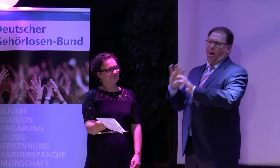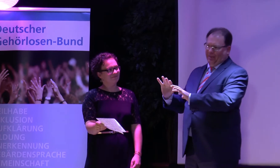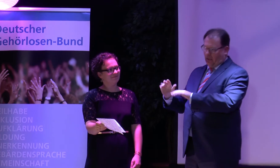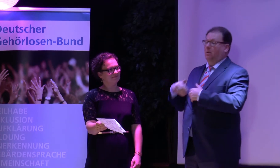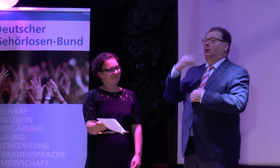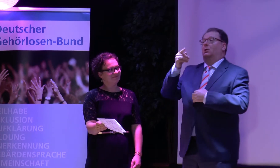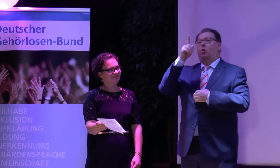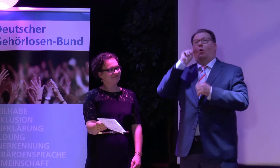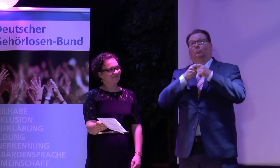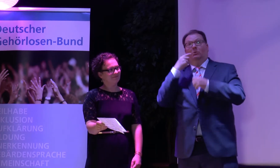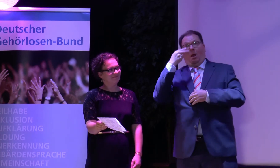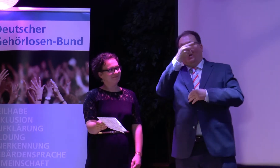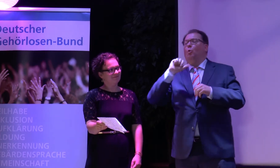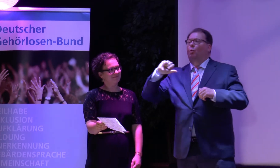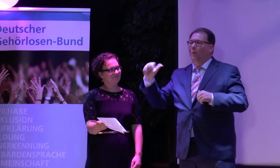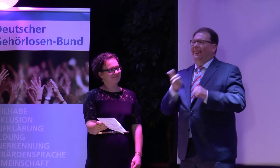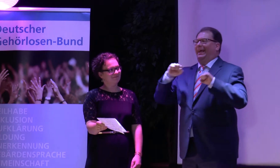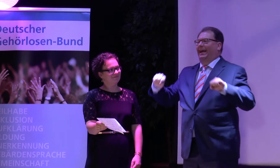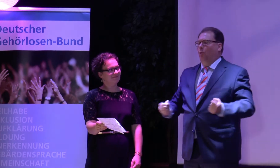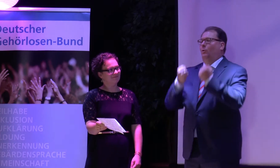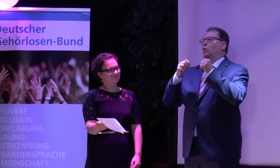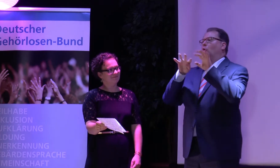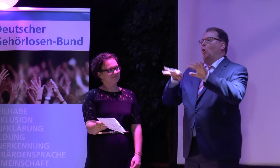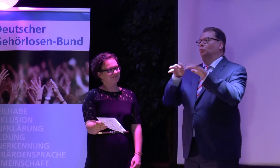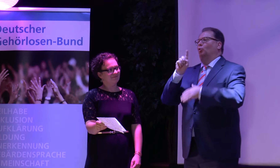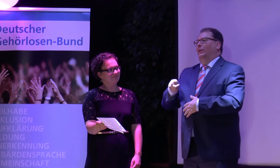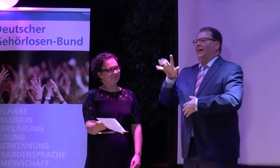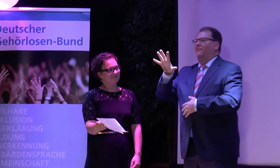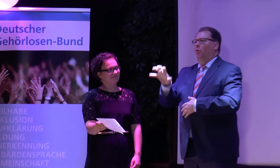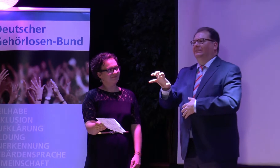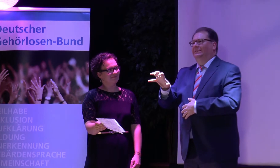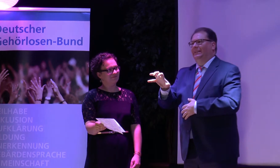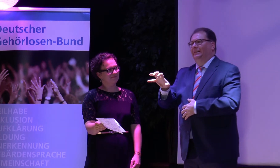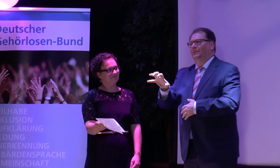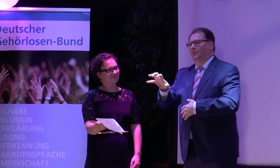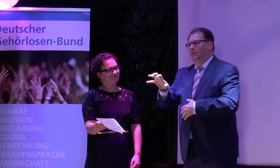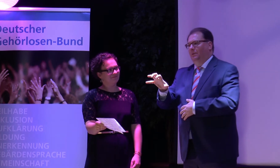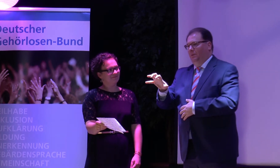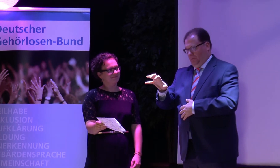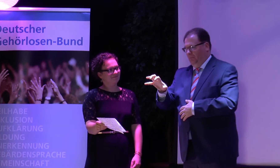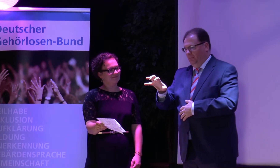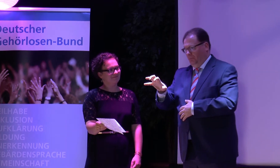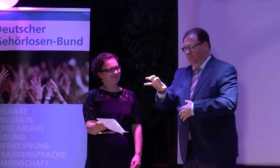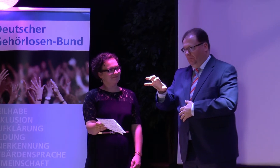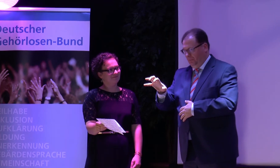So war der damalige Namen. Nach dem Krieg im Jahr 1950